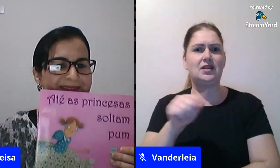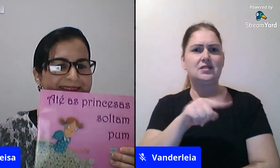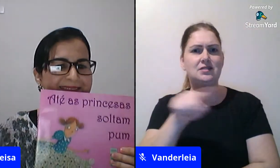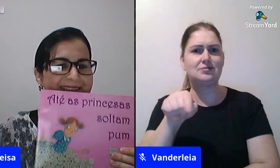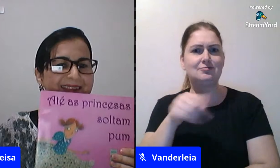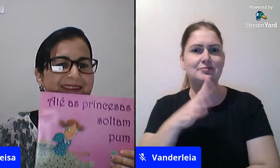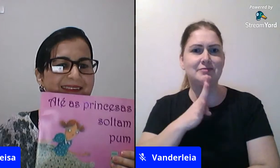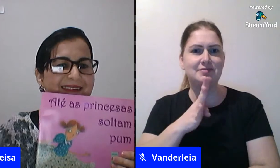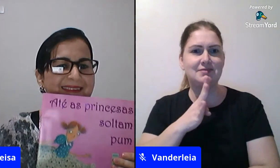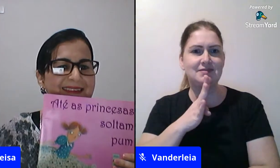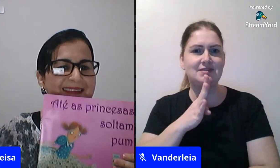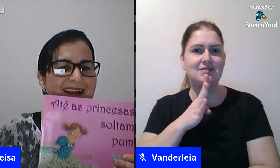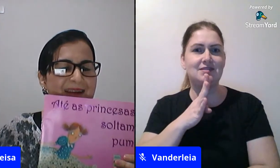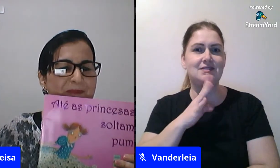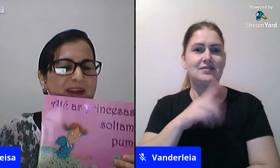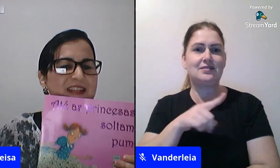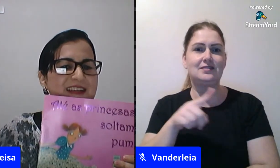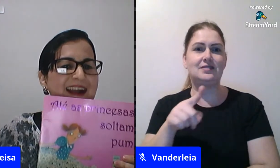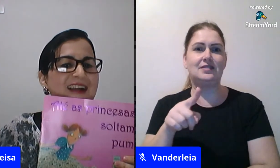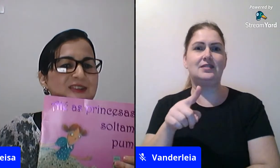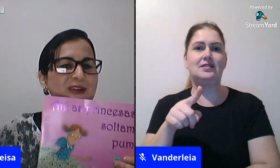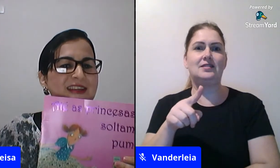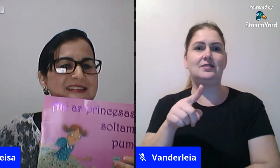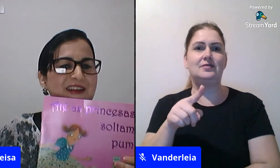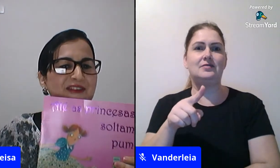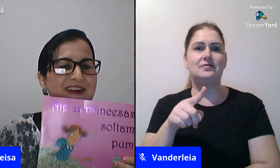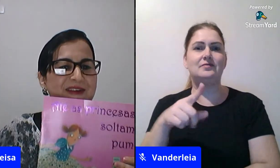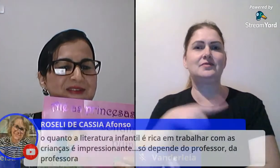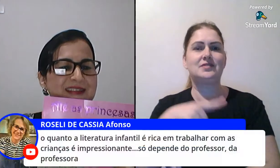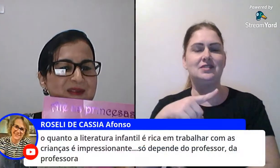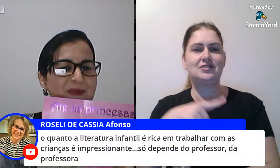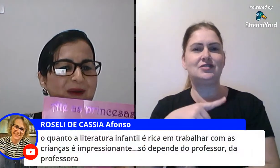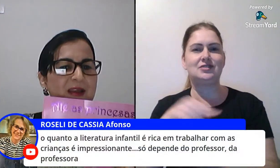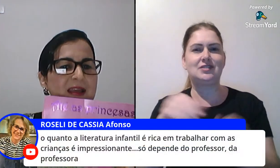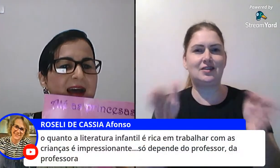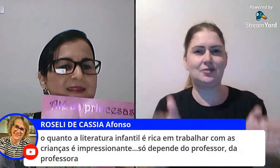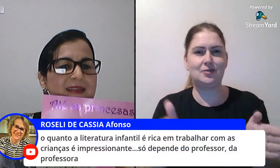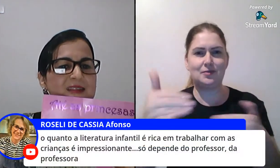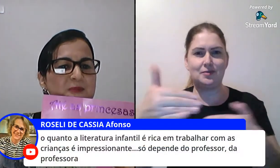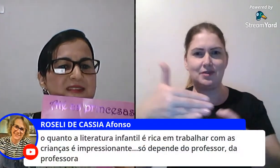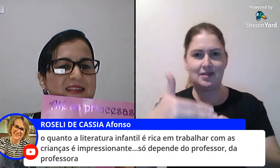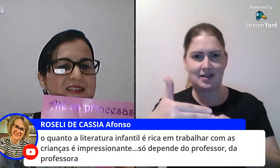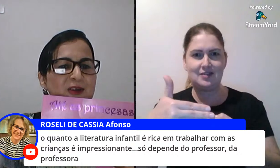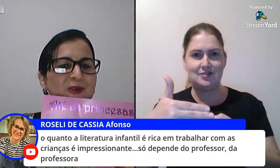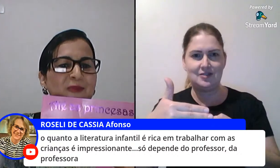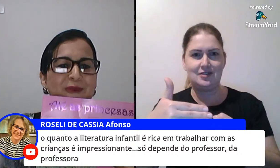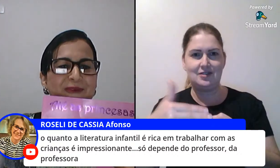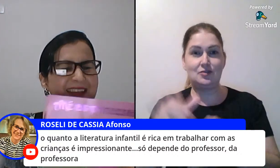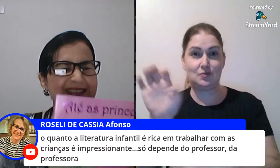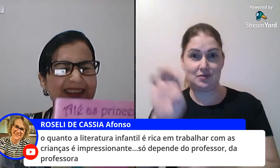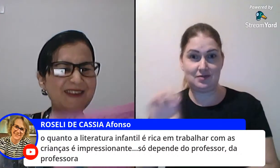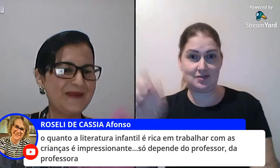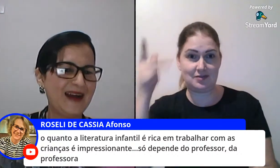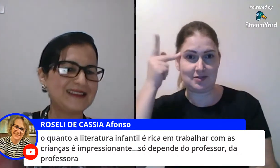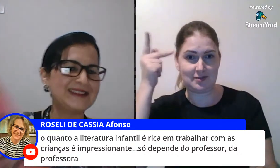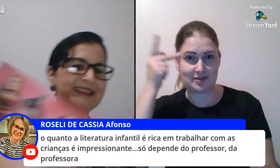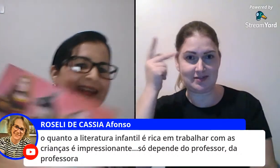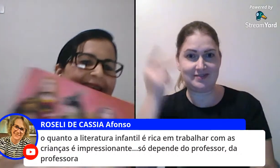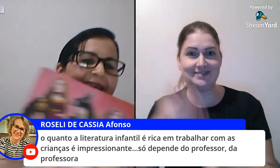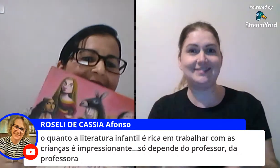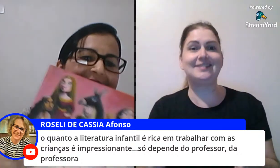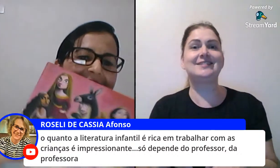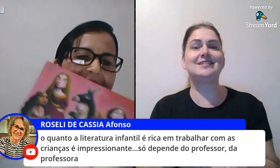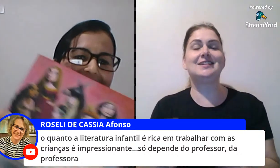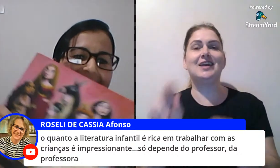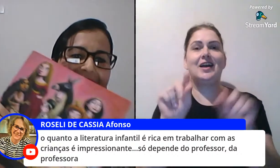estado ó porque tinha na caixa do ler e escrever no estado de São Paulo até as princesas soltam pum esse livro é massa